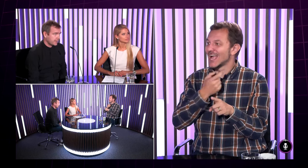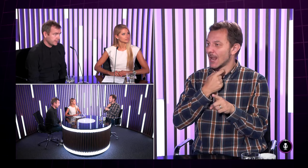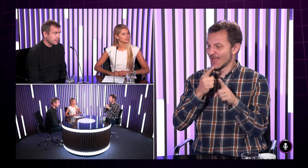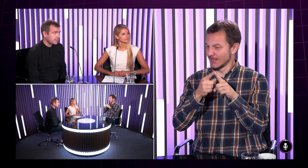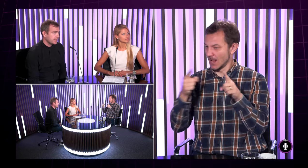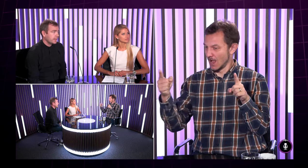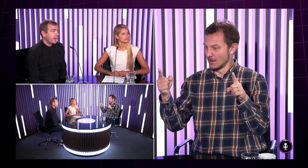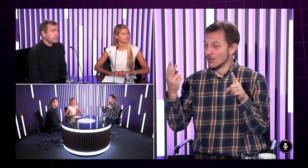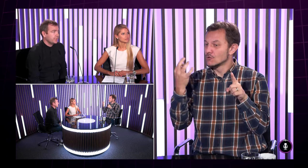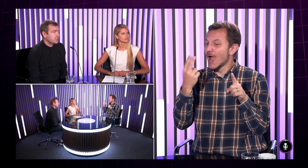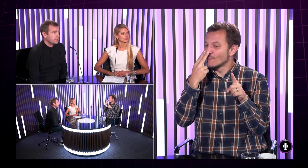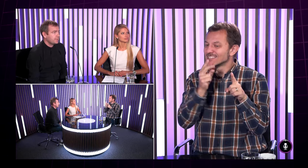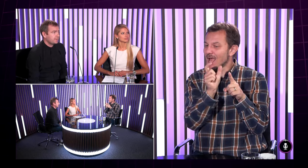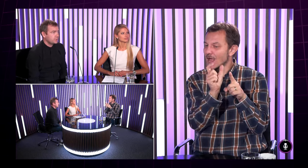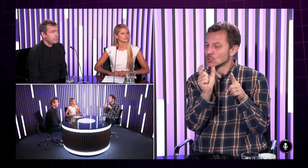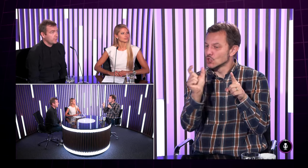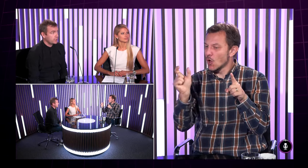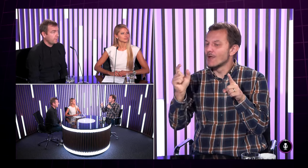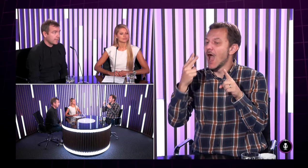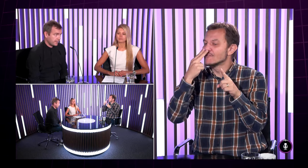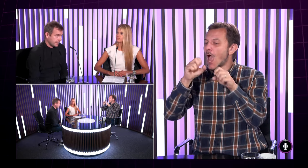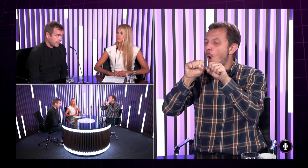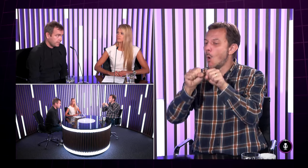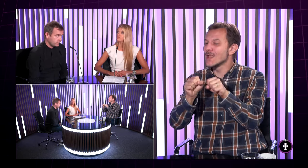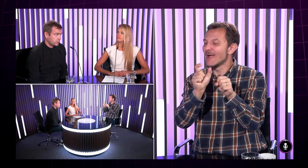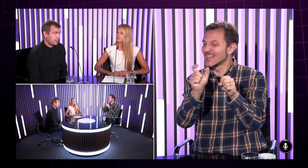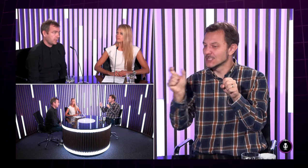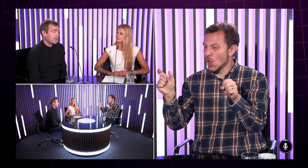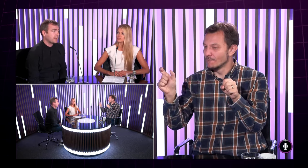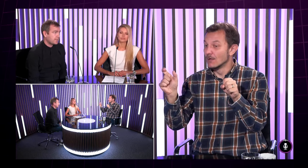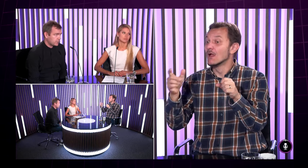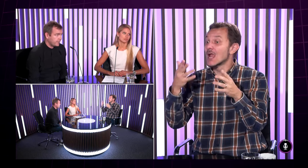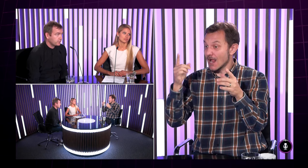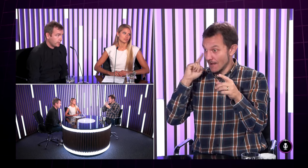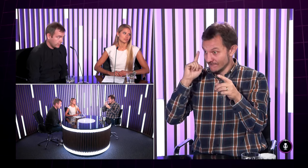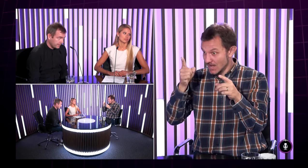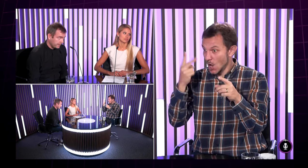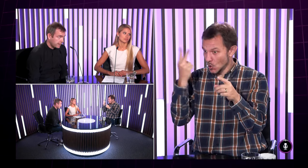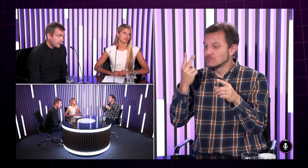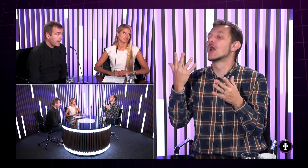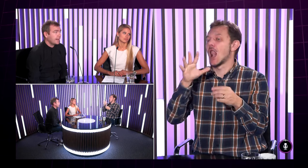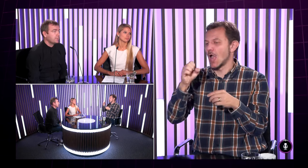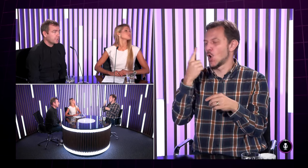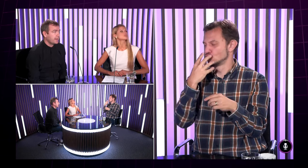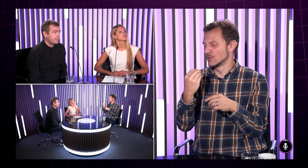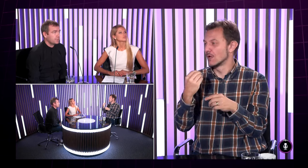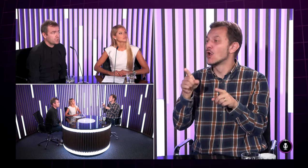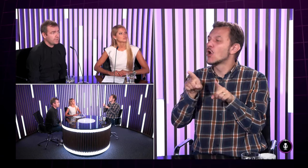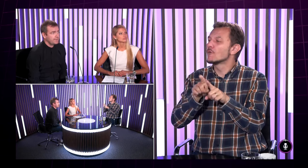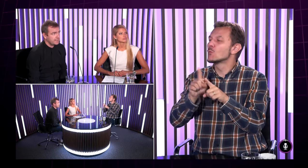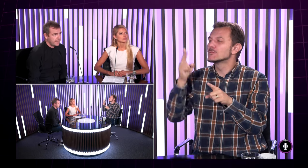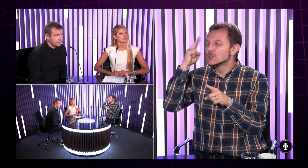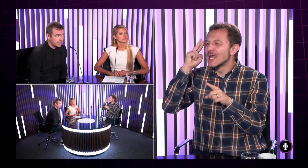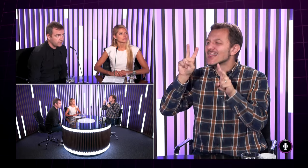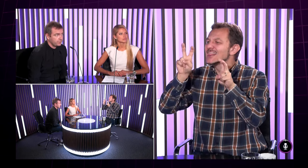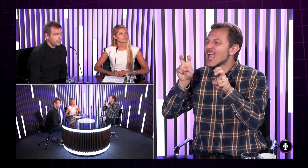schopný zachytiť a tiež je potrebné, aby sa dobre orientoval v gramatike, pretože napríklad máme slova, ktoré ohýbame a je potrebné, aby ten